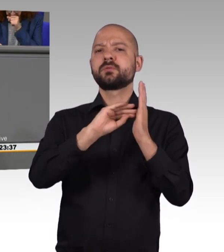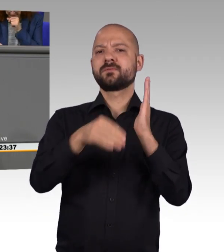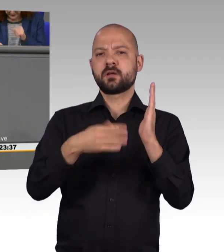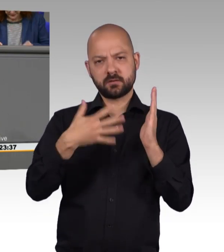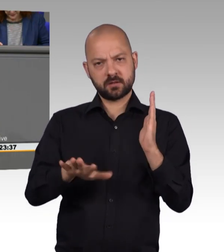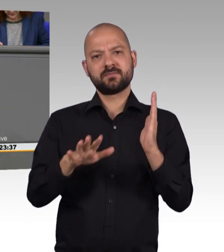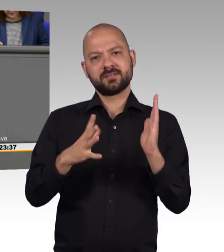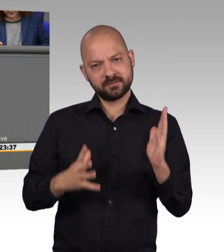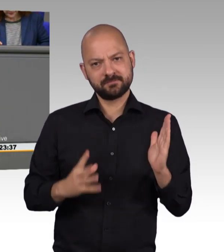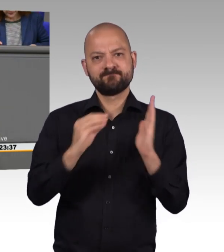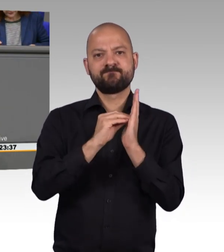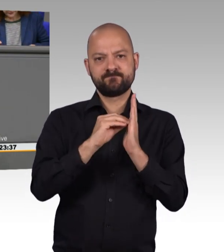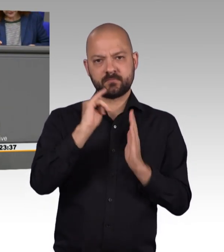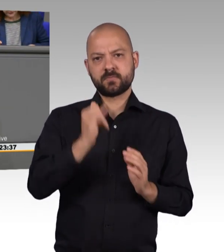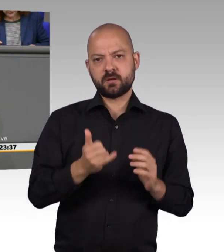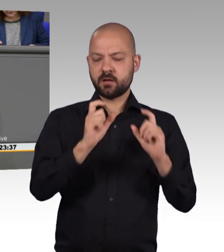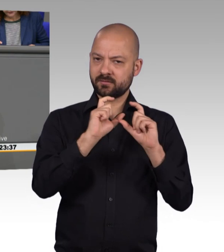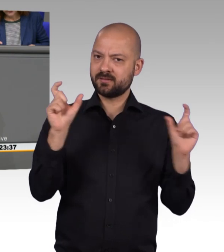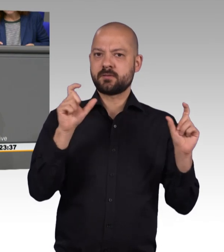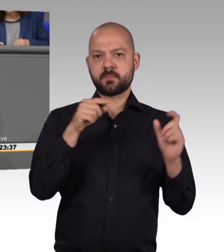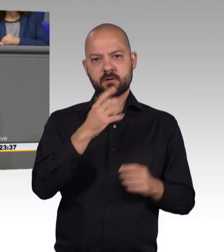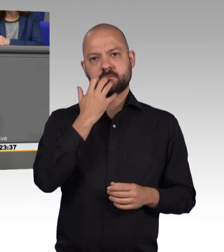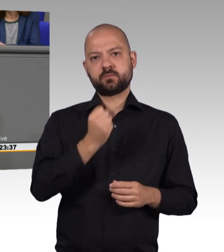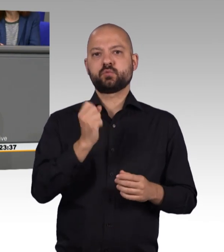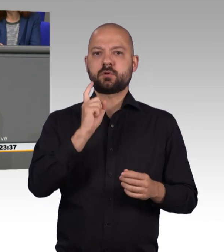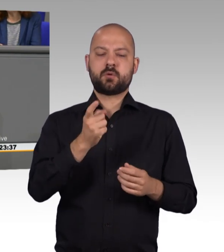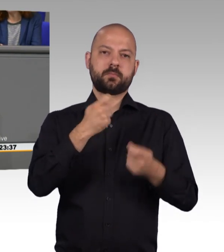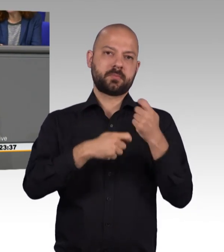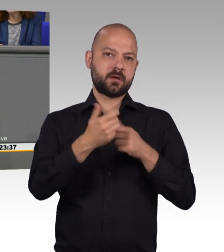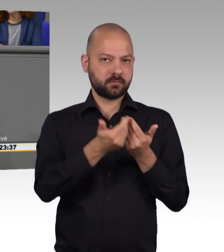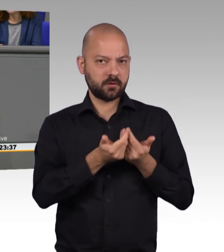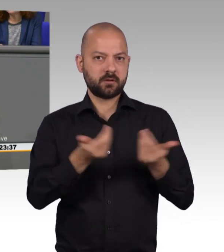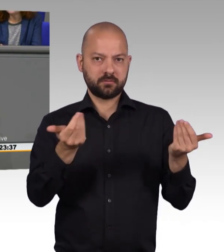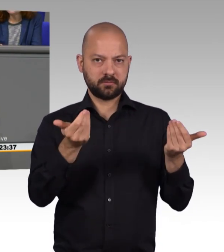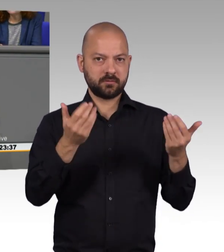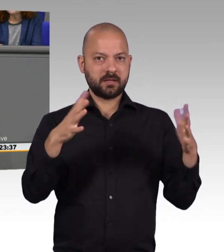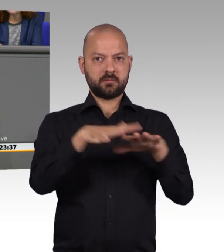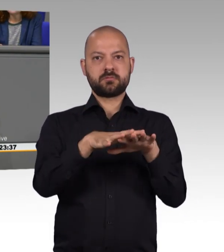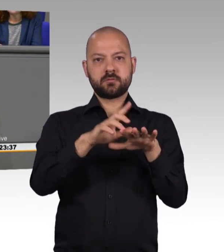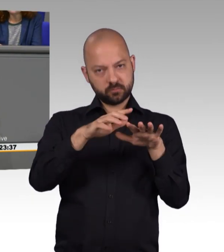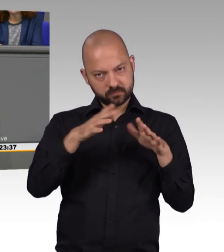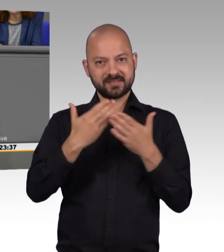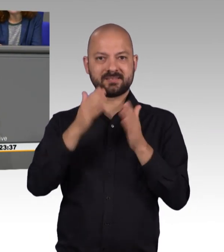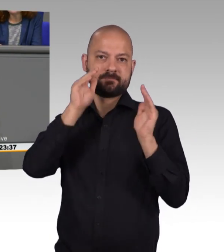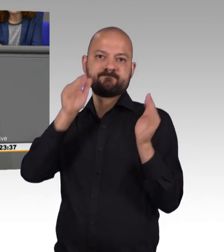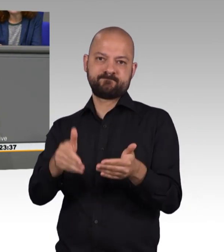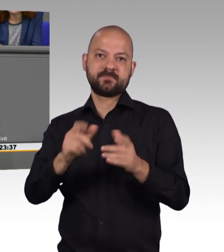separat behandelt wird, sodass wir dieses Thema auskoppeln konnten.